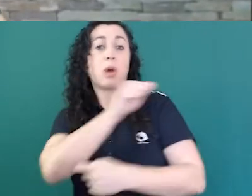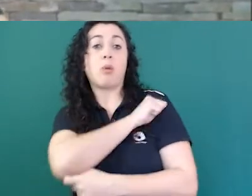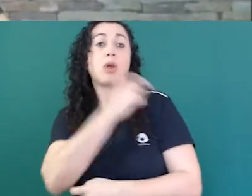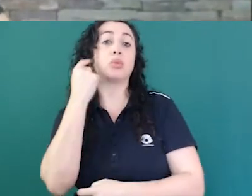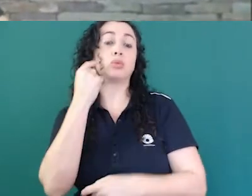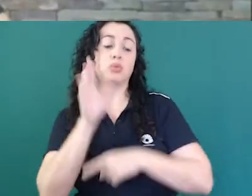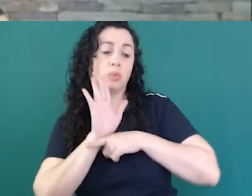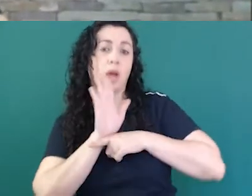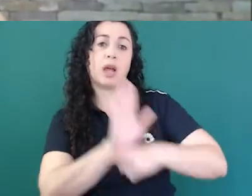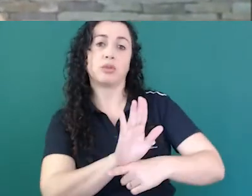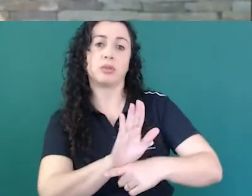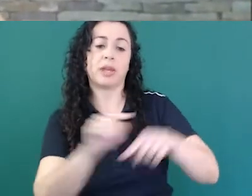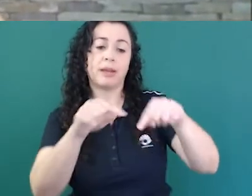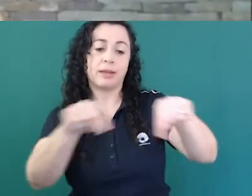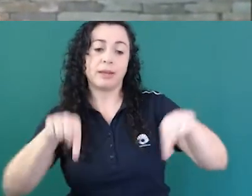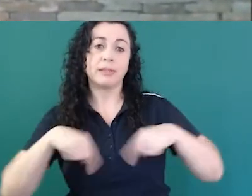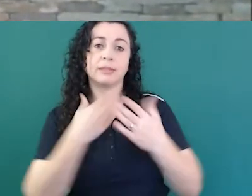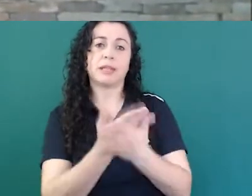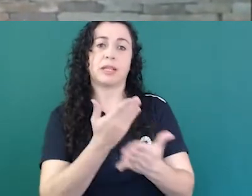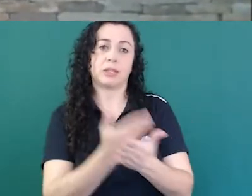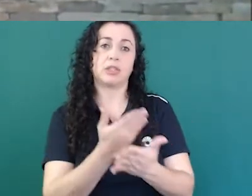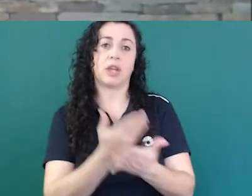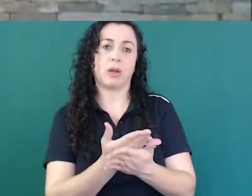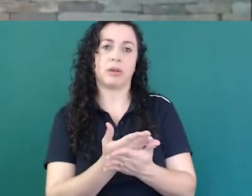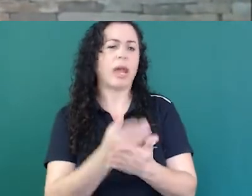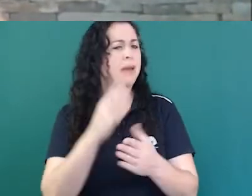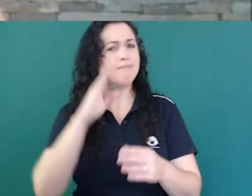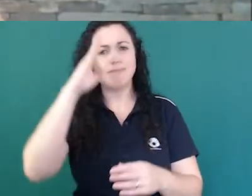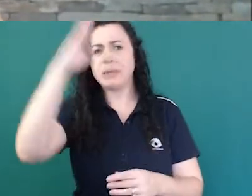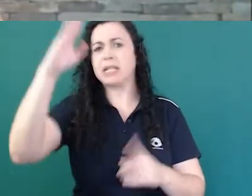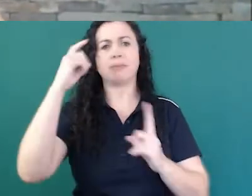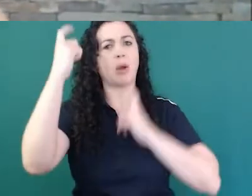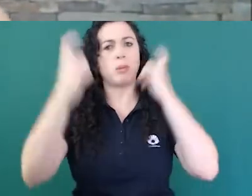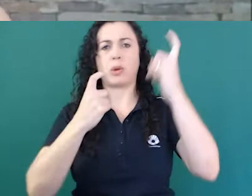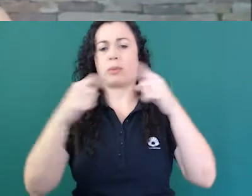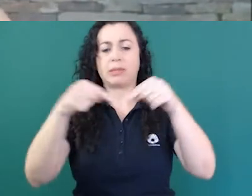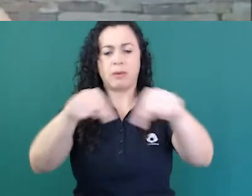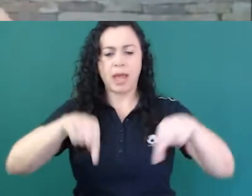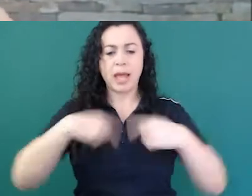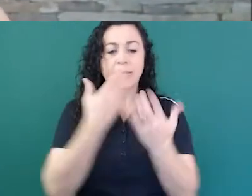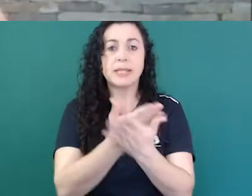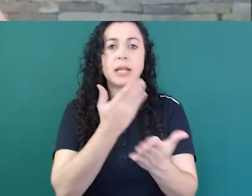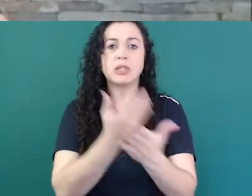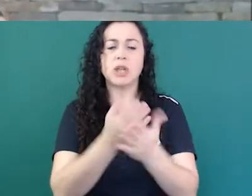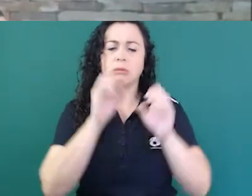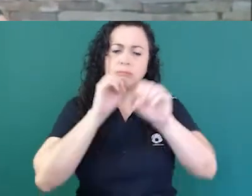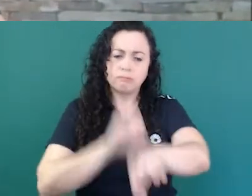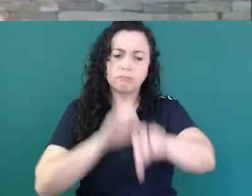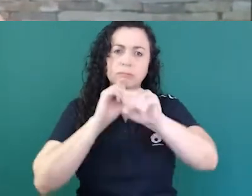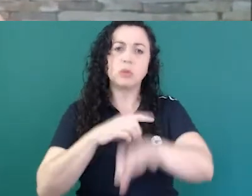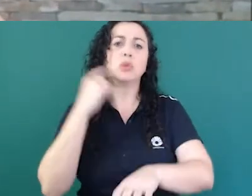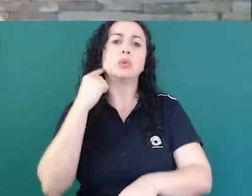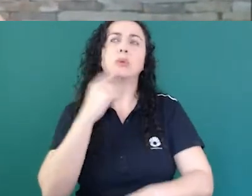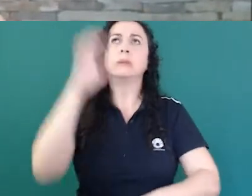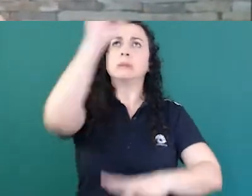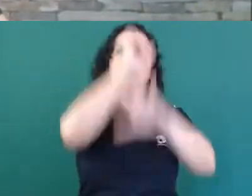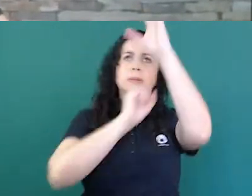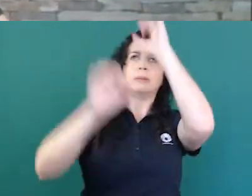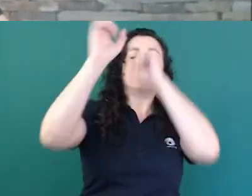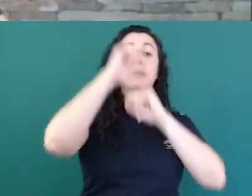nossa preocupação sempre é a sala de aula, o produto final da sala de aula, melhorar o ensino de surdo, ter materiais disponíveis,